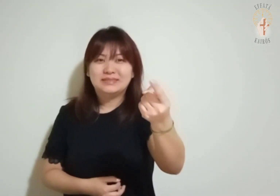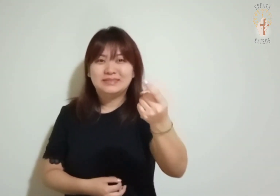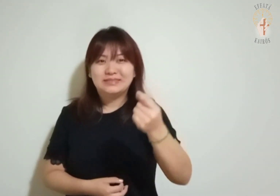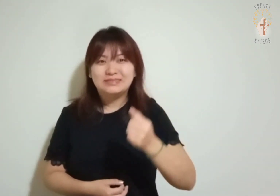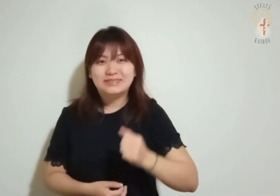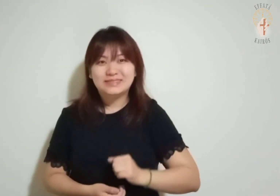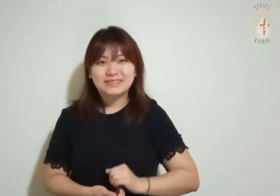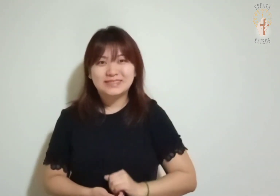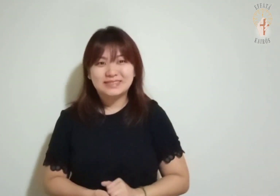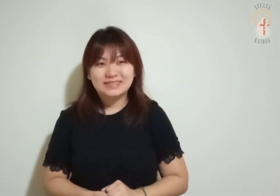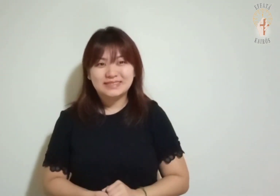Amém. Amém.